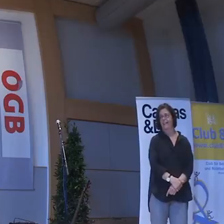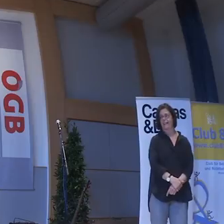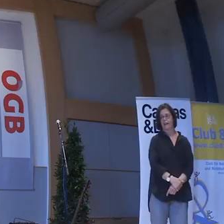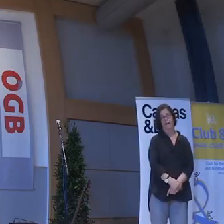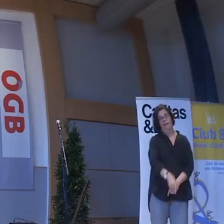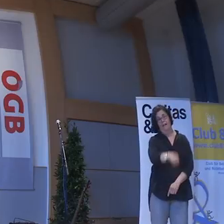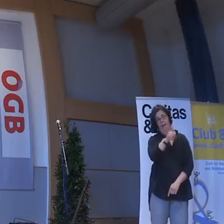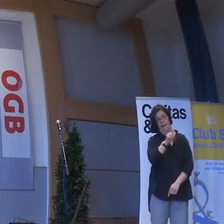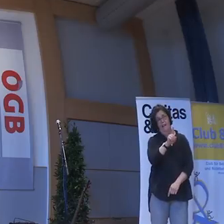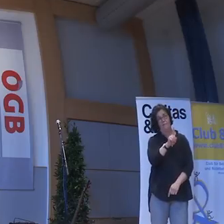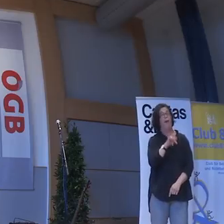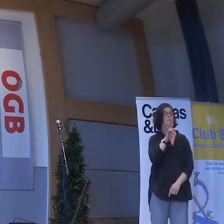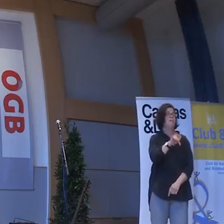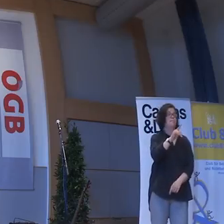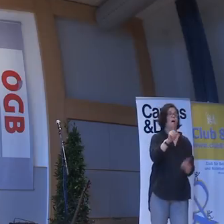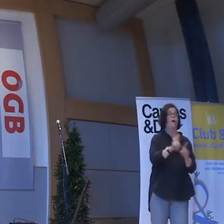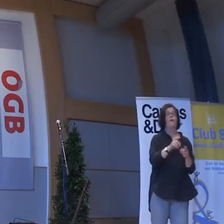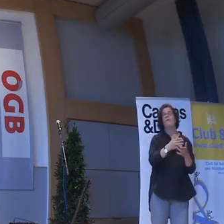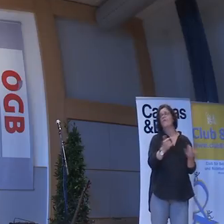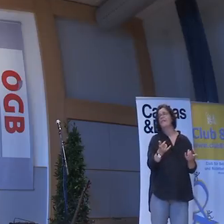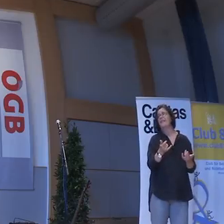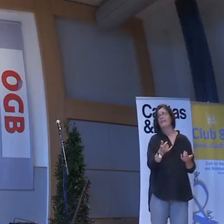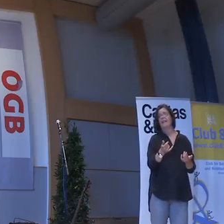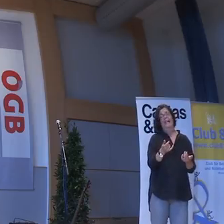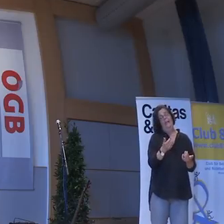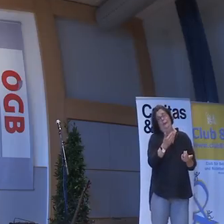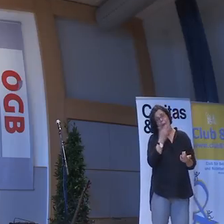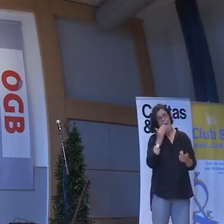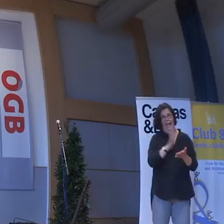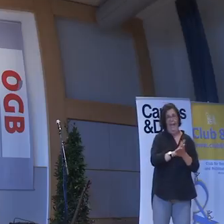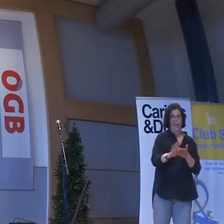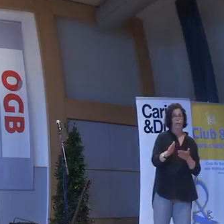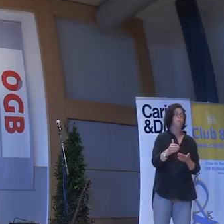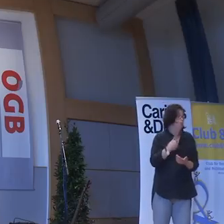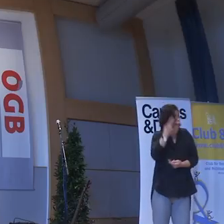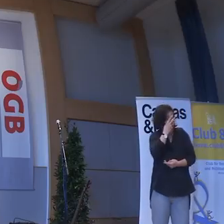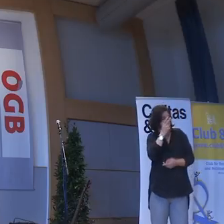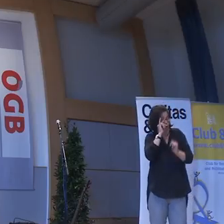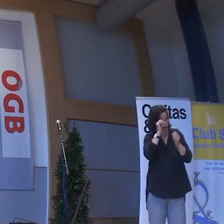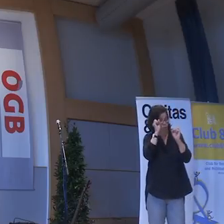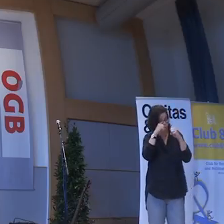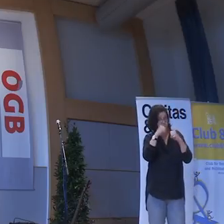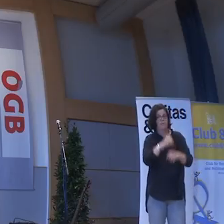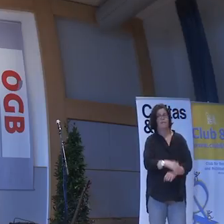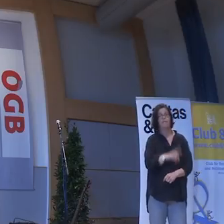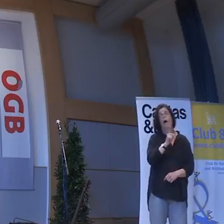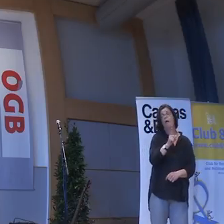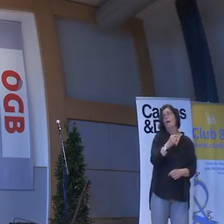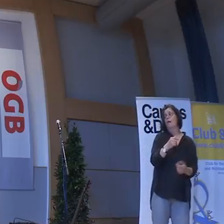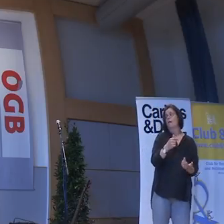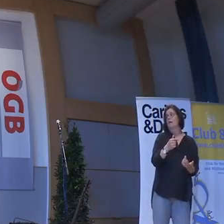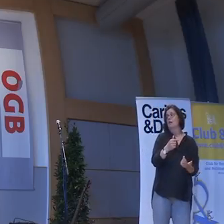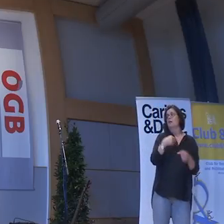Aber es ist ja auch manchmal für manche Leibniz. Und das verstehe ich auch. Aber im Grunde ist es nicht schwierig.